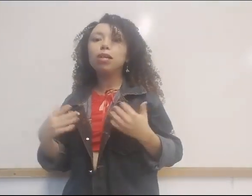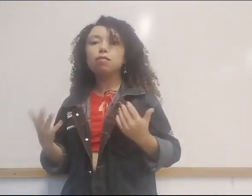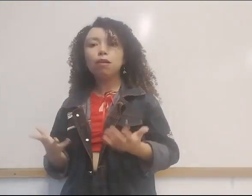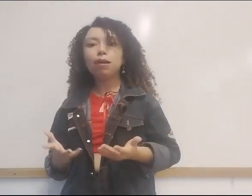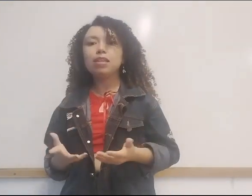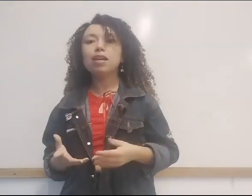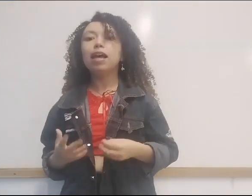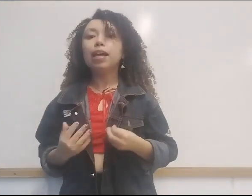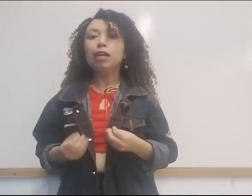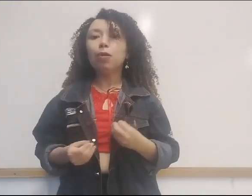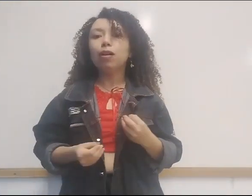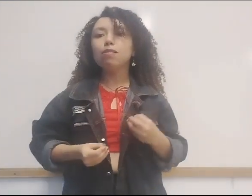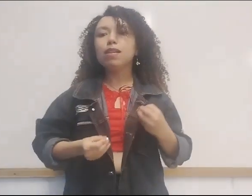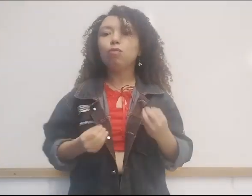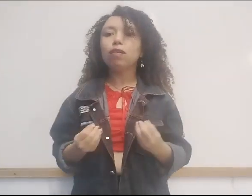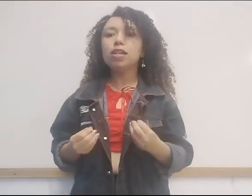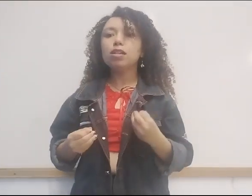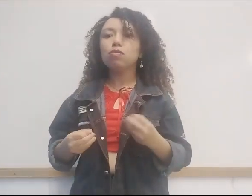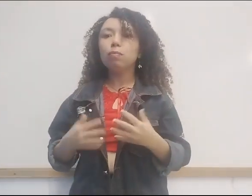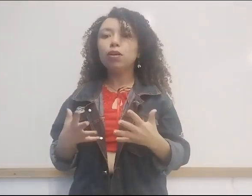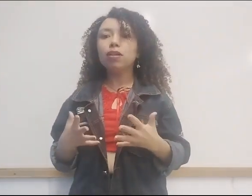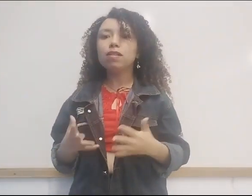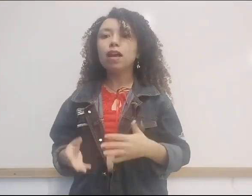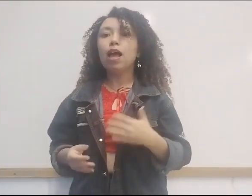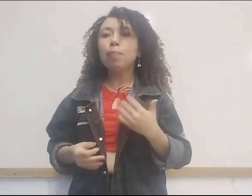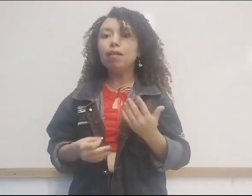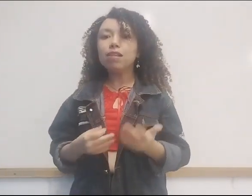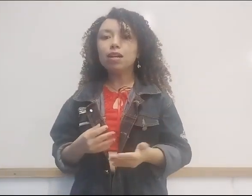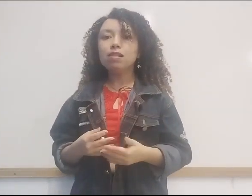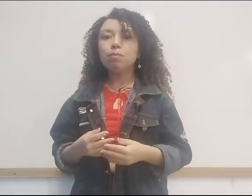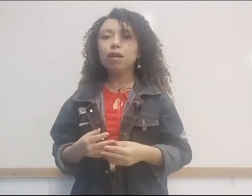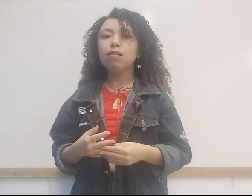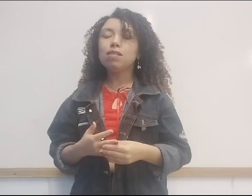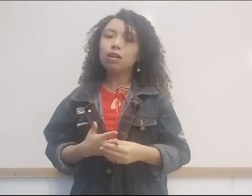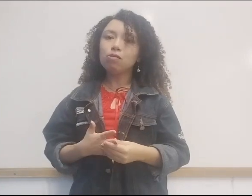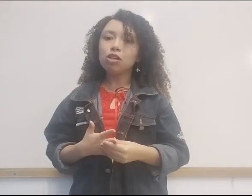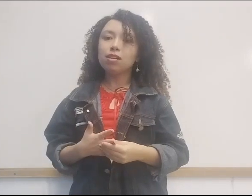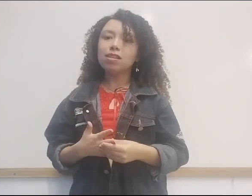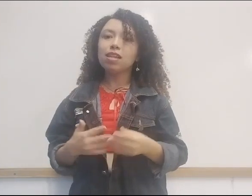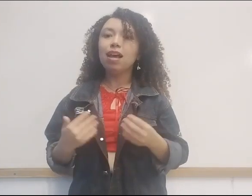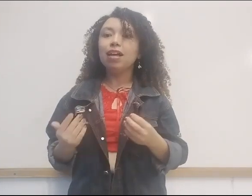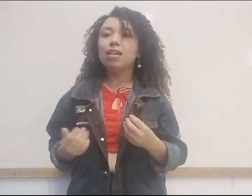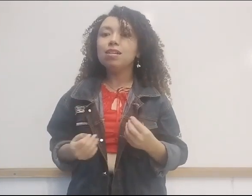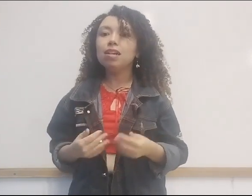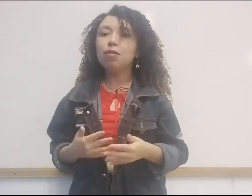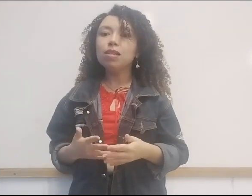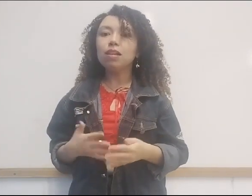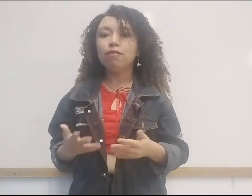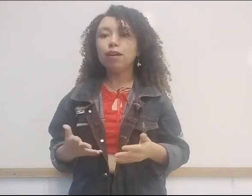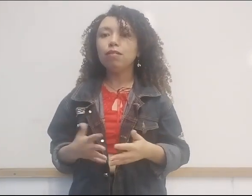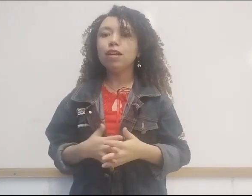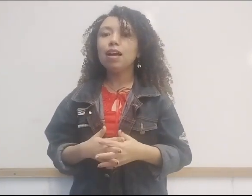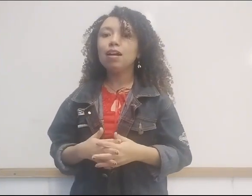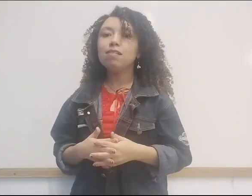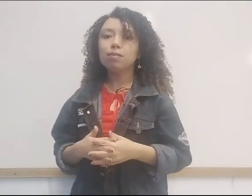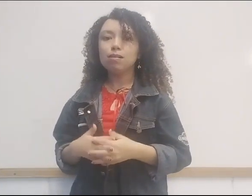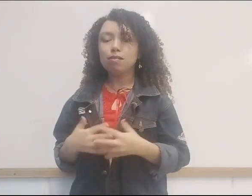menos frequência, embora não se conteste a sua importância para o esclarecimento das circunstâncias em que se deu esse evento de reais dimensões